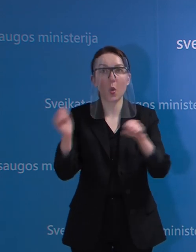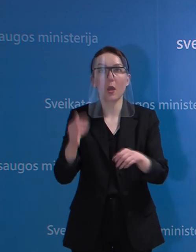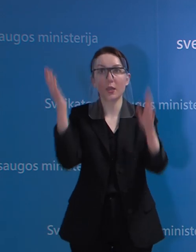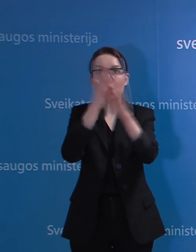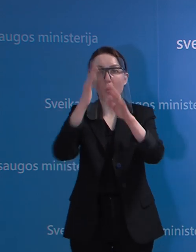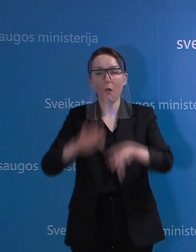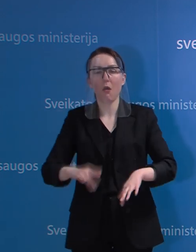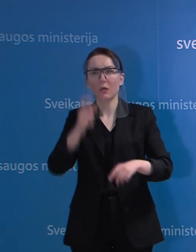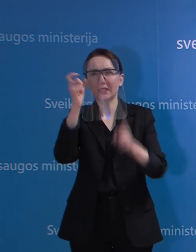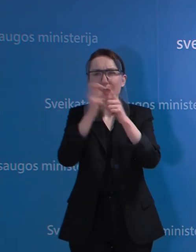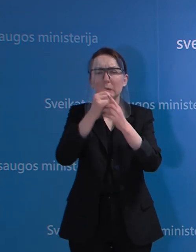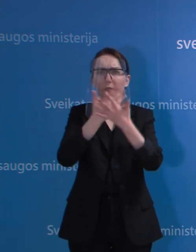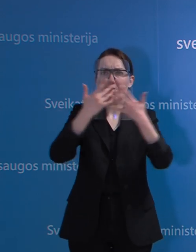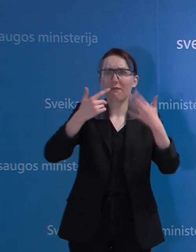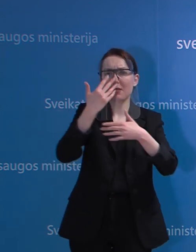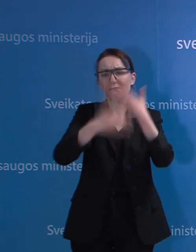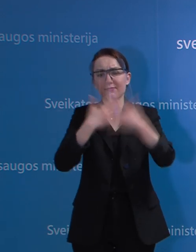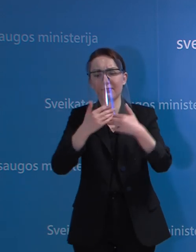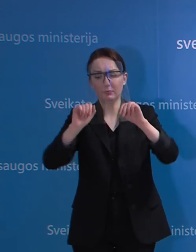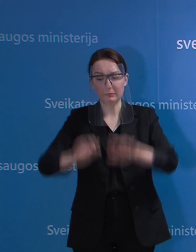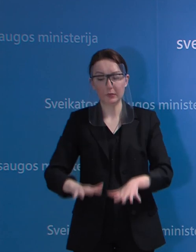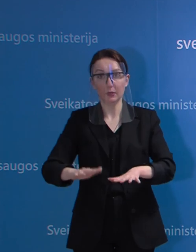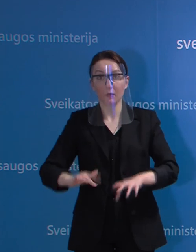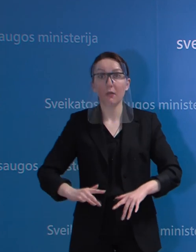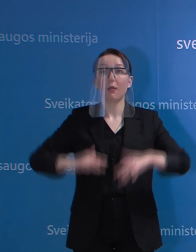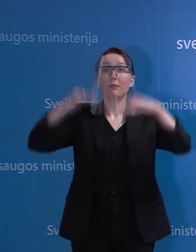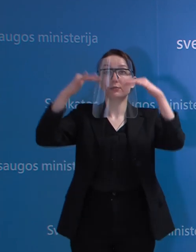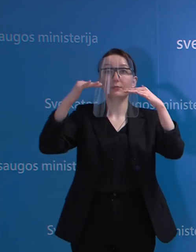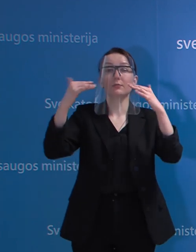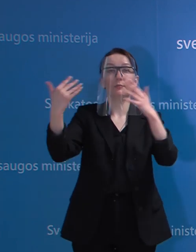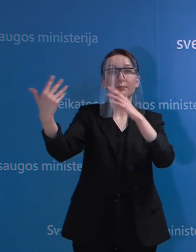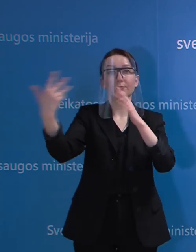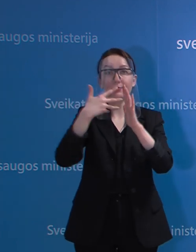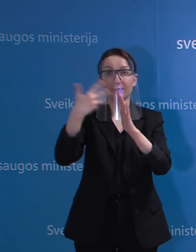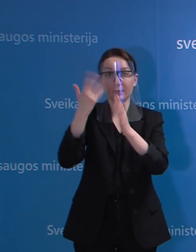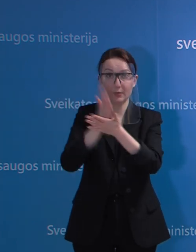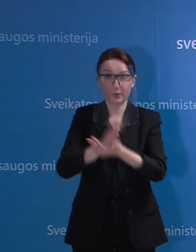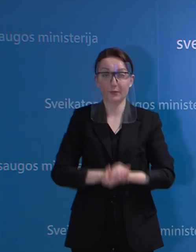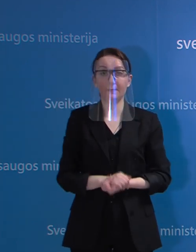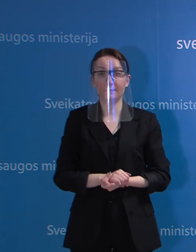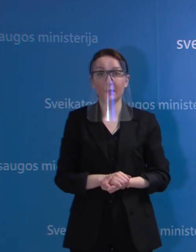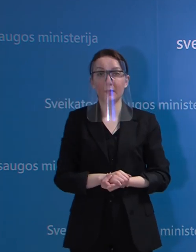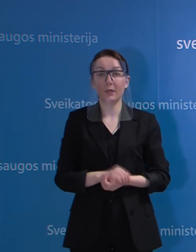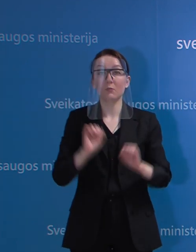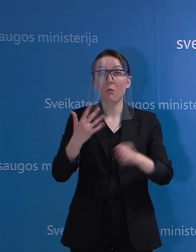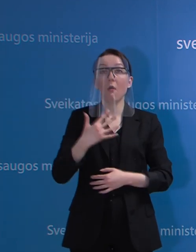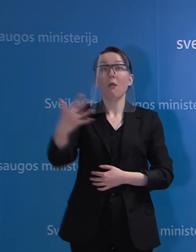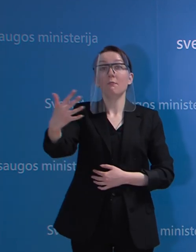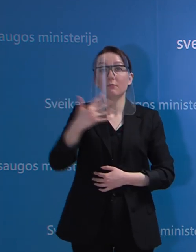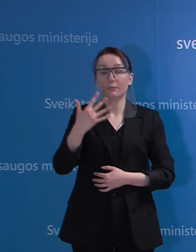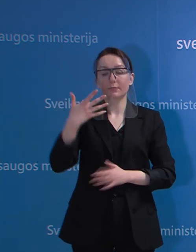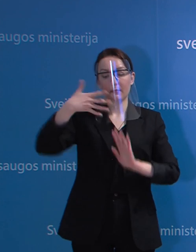orą pakyla visos dalelės, kurios yra nusėdusios ant laipto, ant paviršių, ir tas dalelės jūs galit